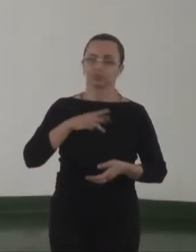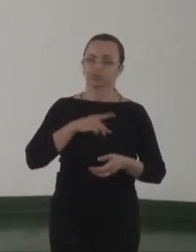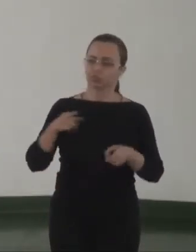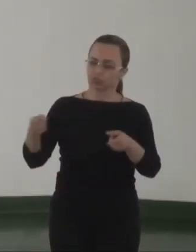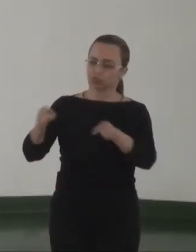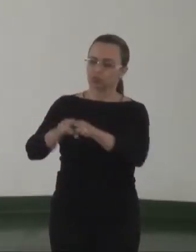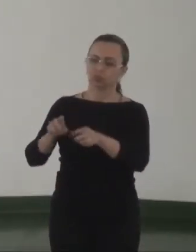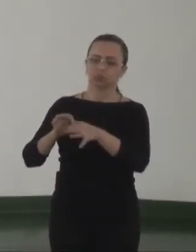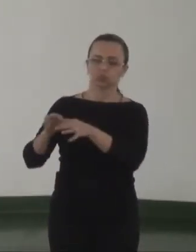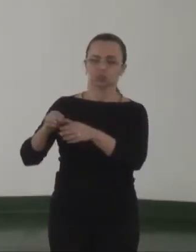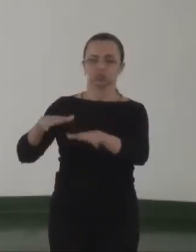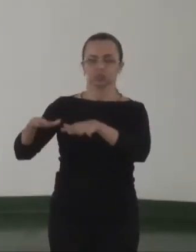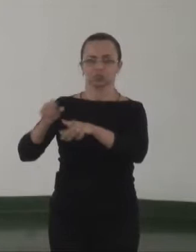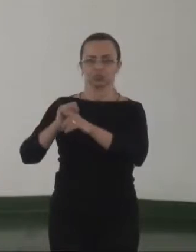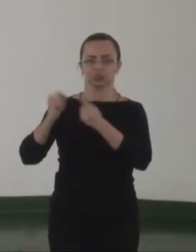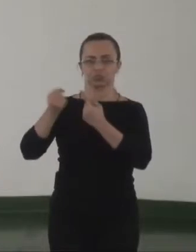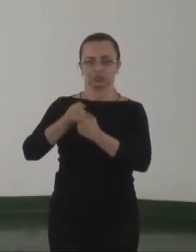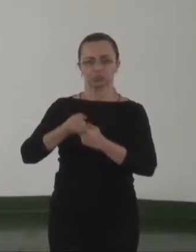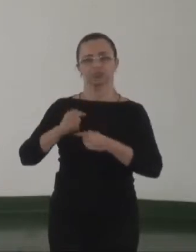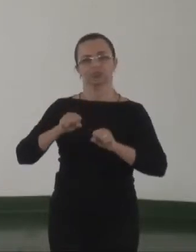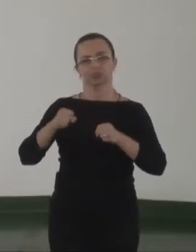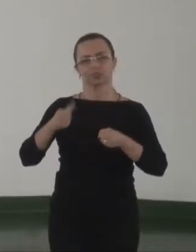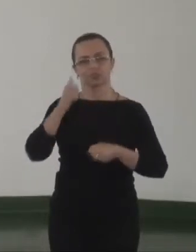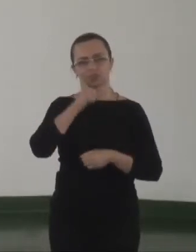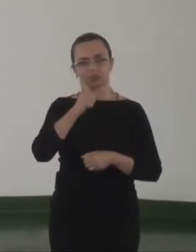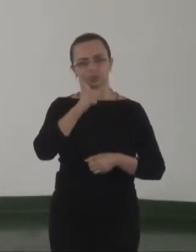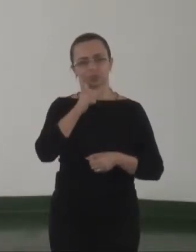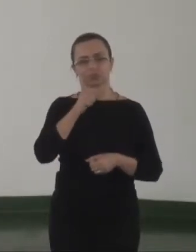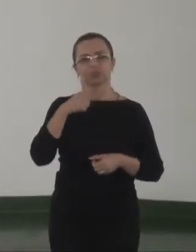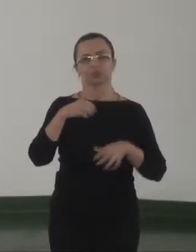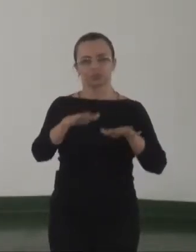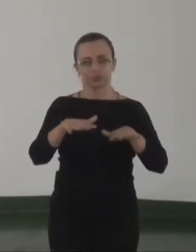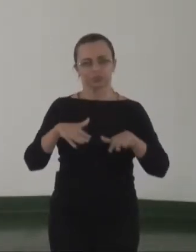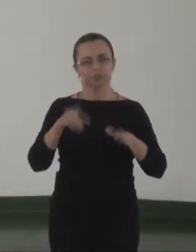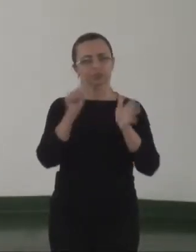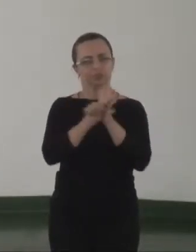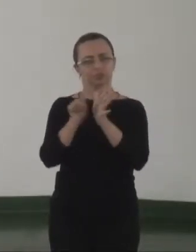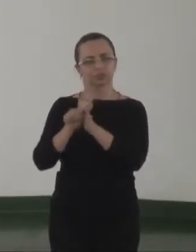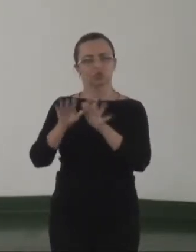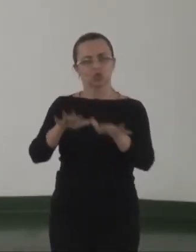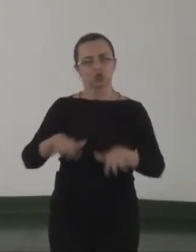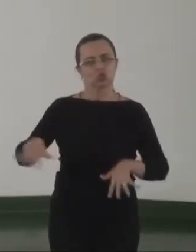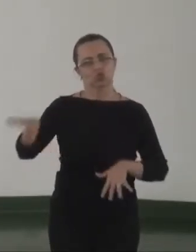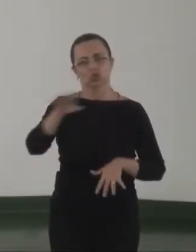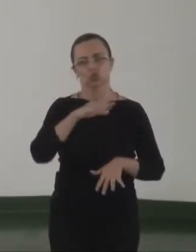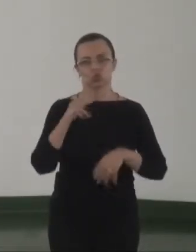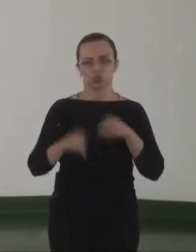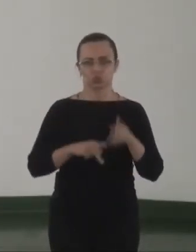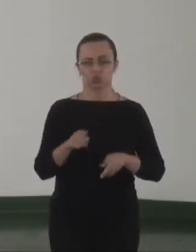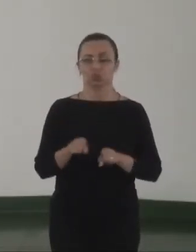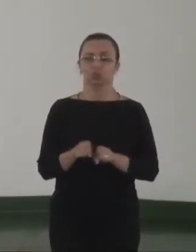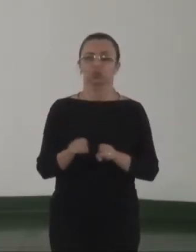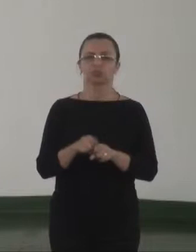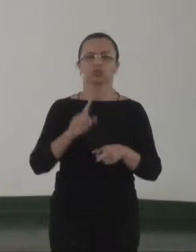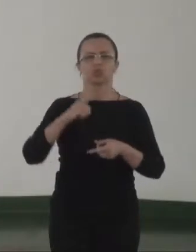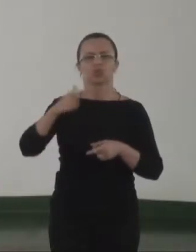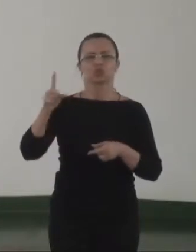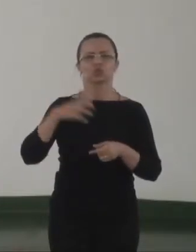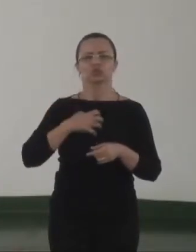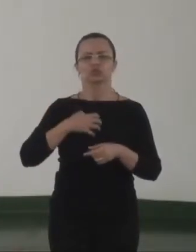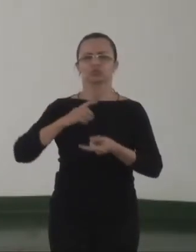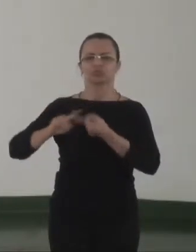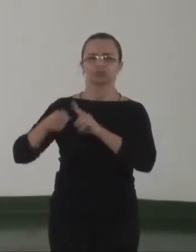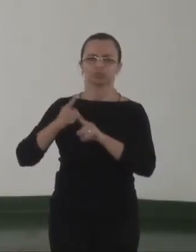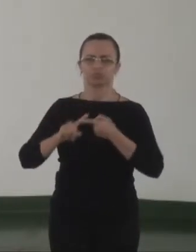sociais de defesa das mulheres através de audiências públicas e outras formas de articulação para